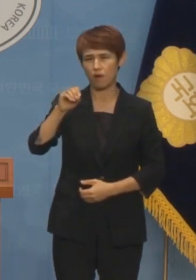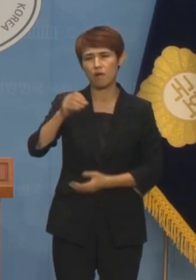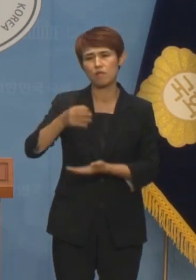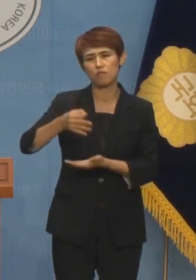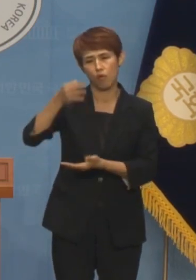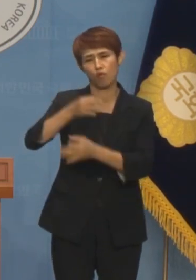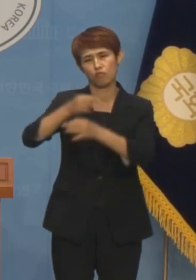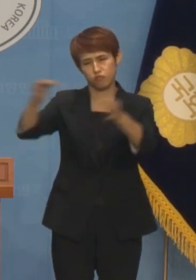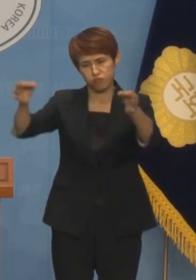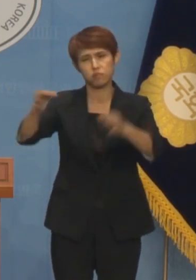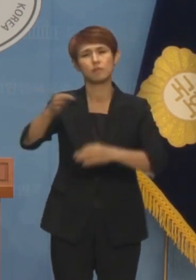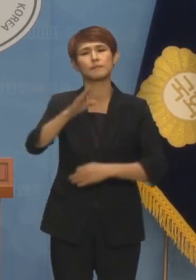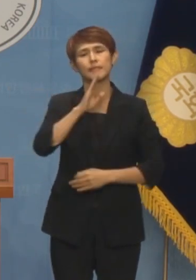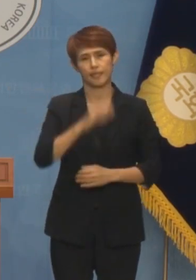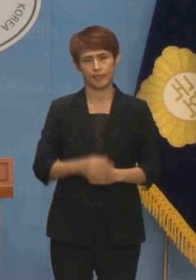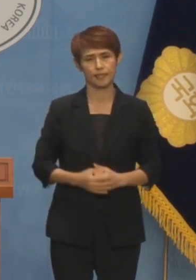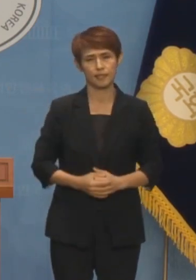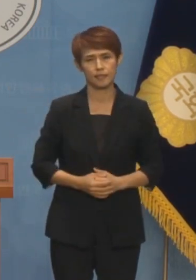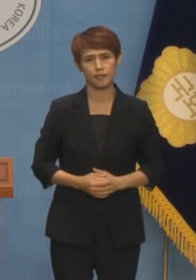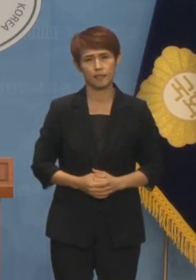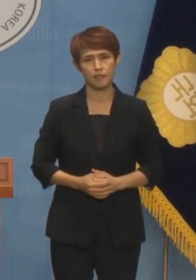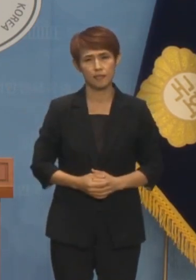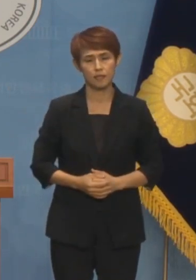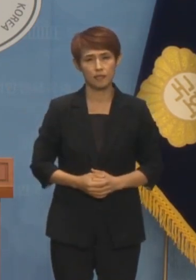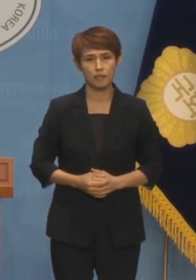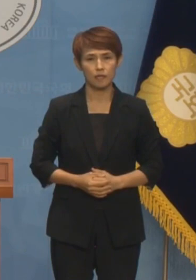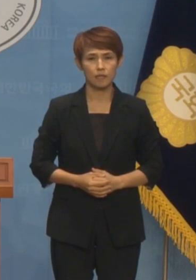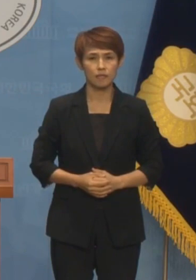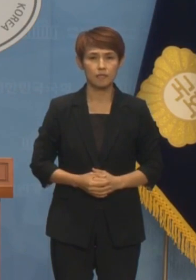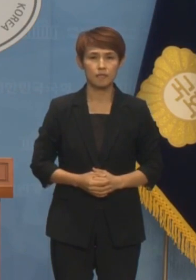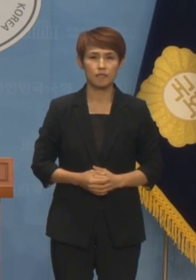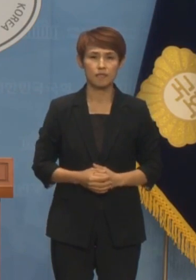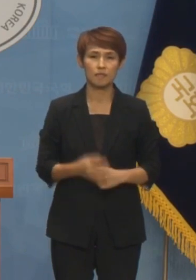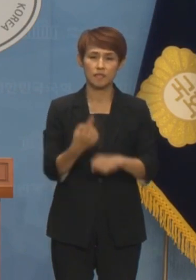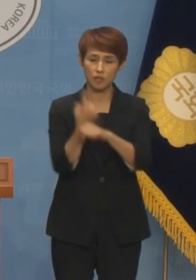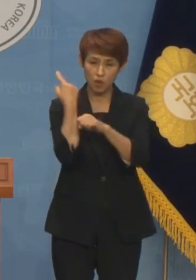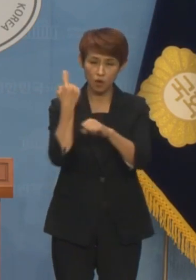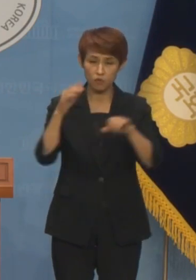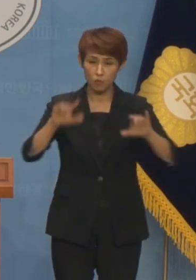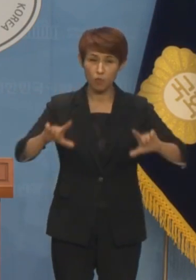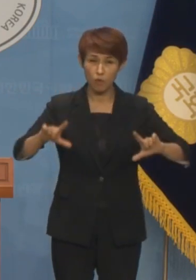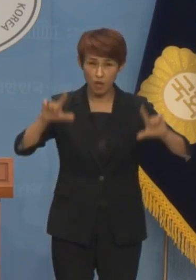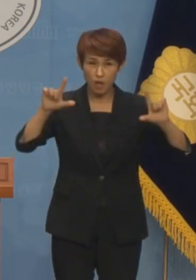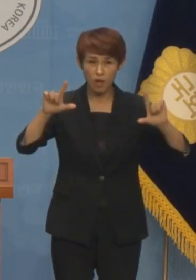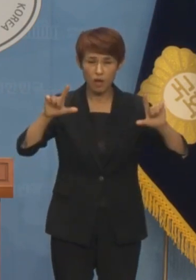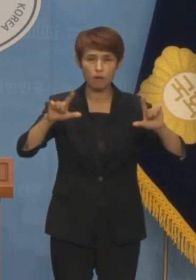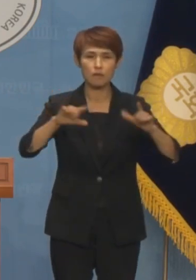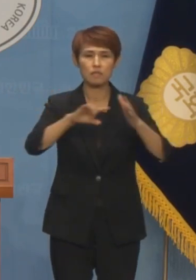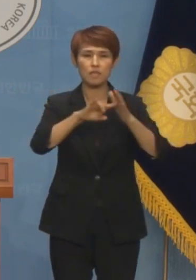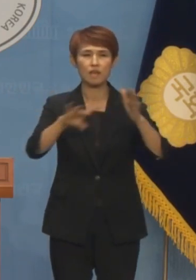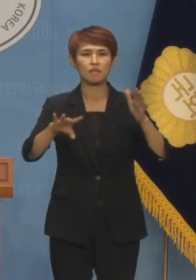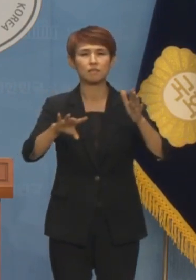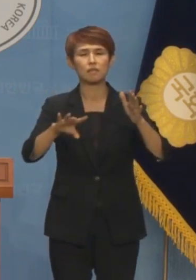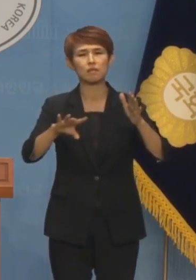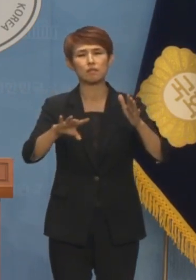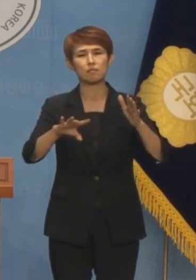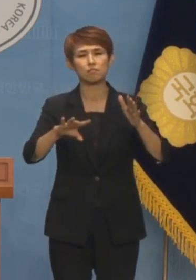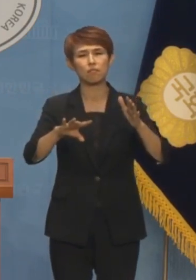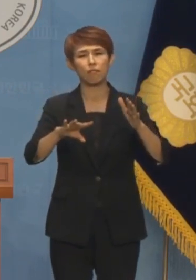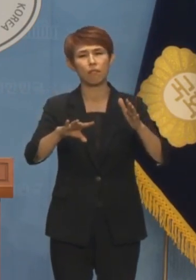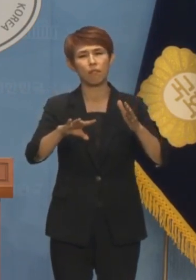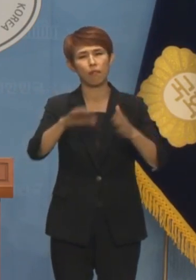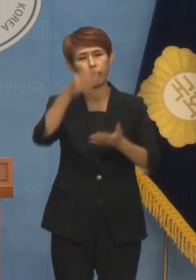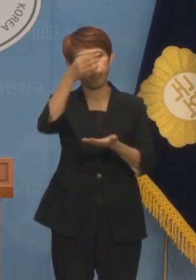큰 금액을 주장했을 것입니다. 그런데 지난해에 이어서 올해도 역대급 세수 펑크가 예정되어 있습니다.